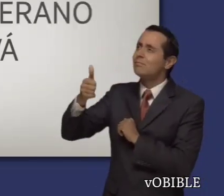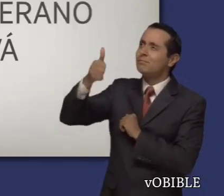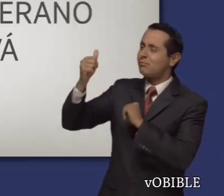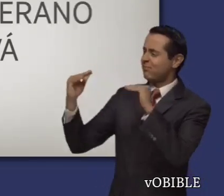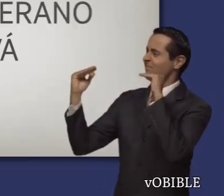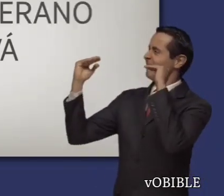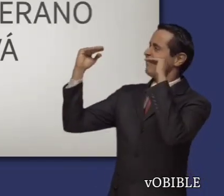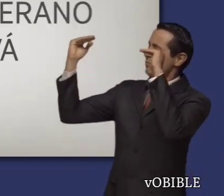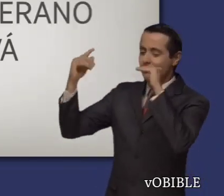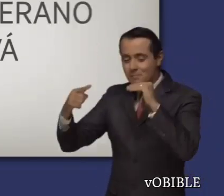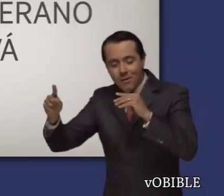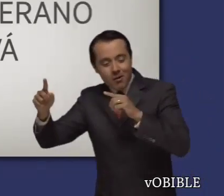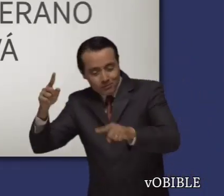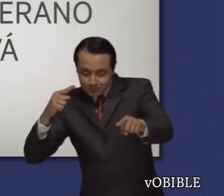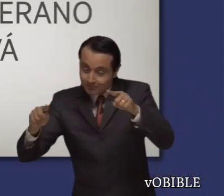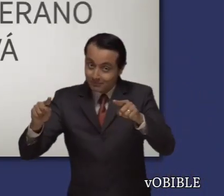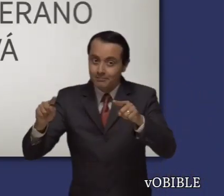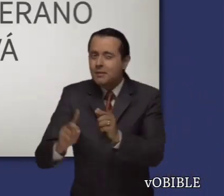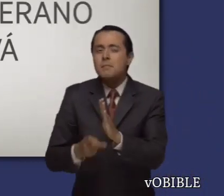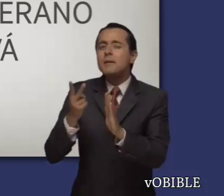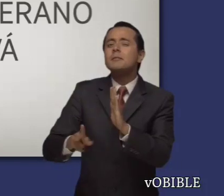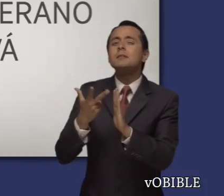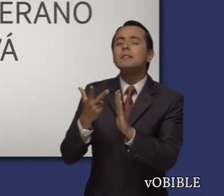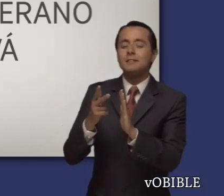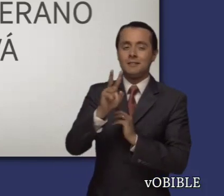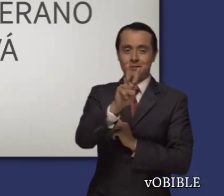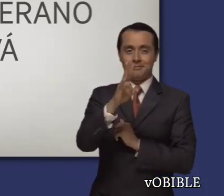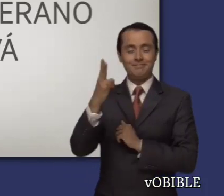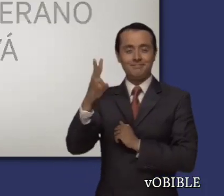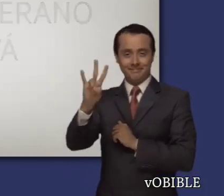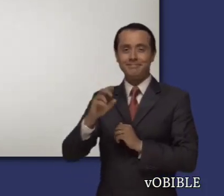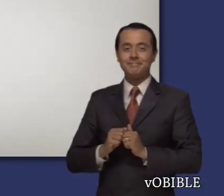Señor Soberano Jehová aparece 217 veces.